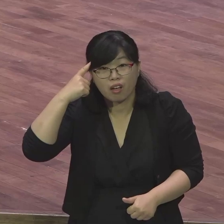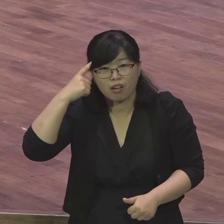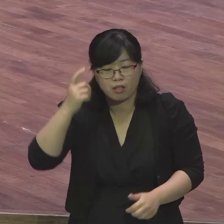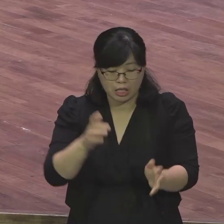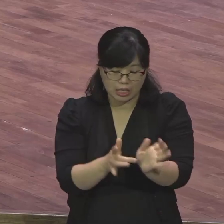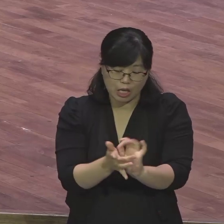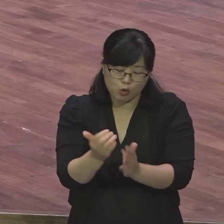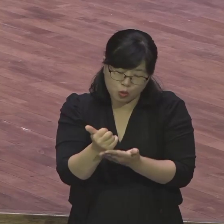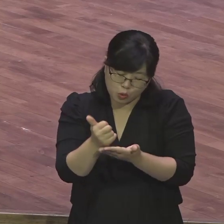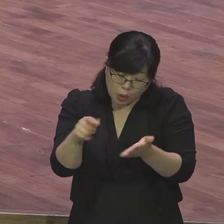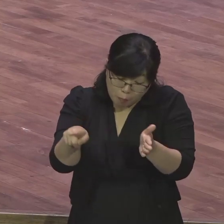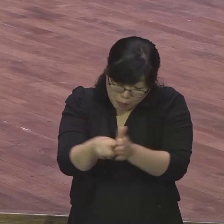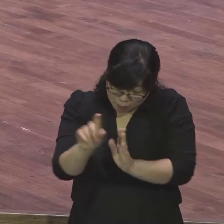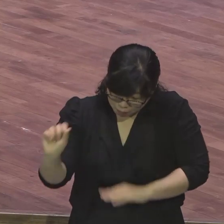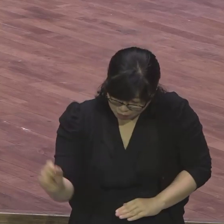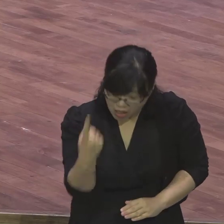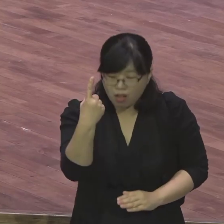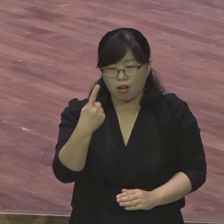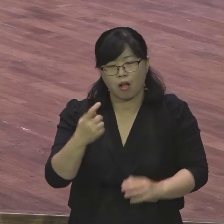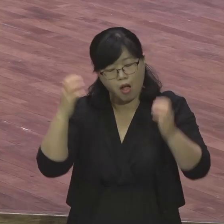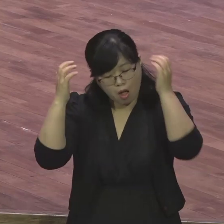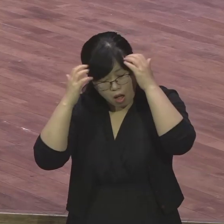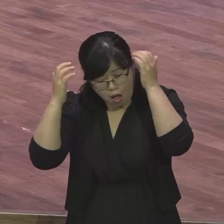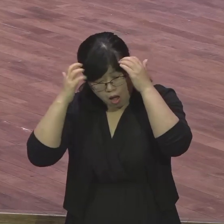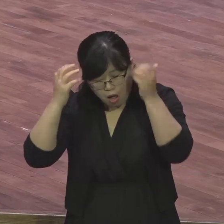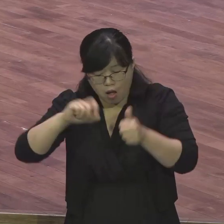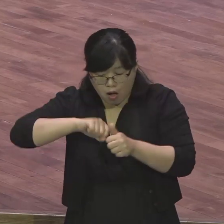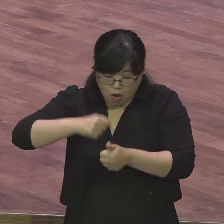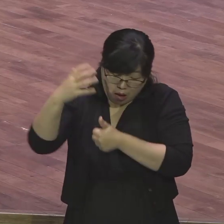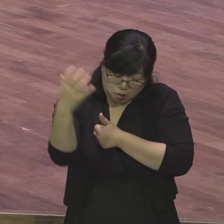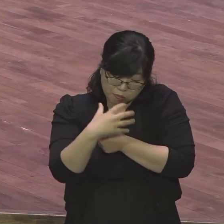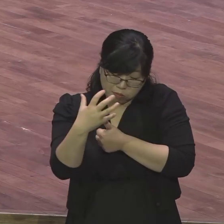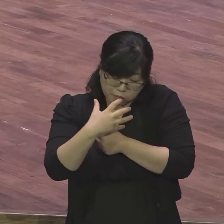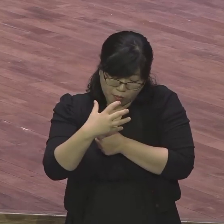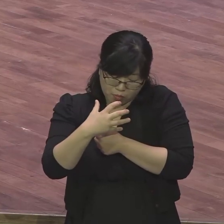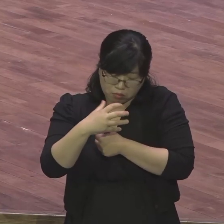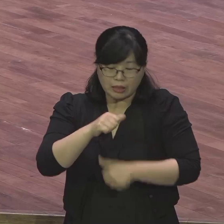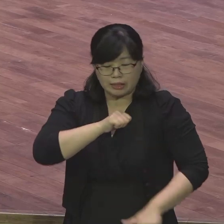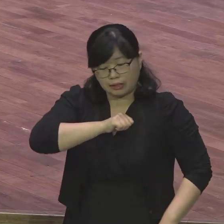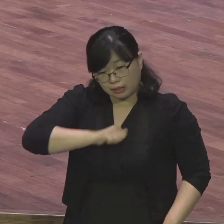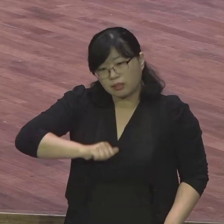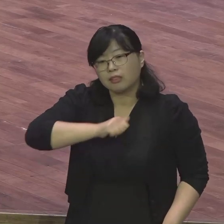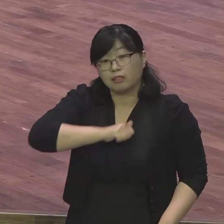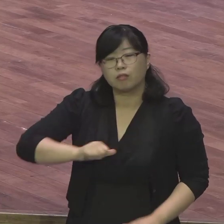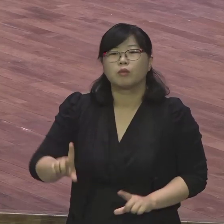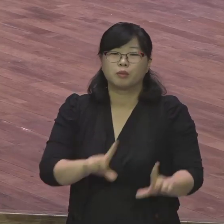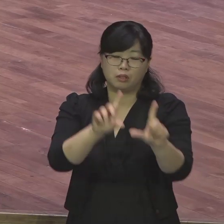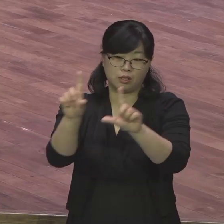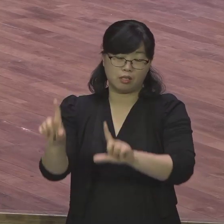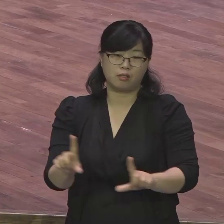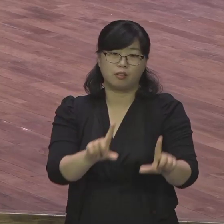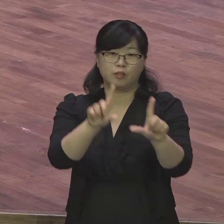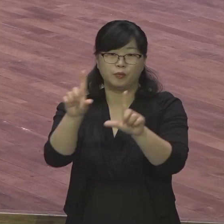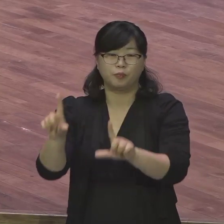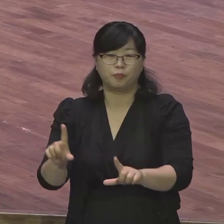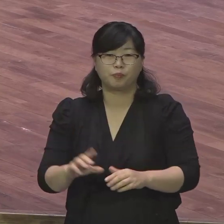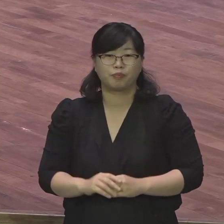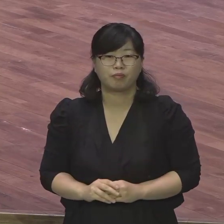예수 그분이 가장 귀한 분이니까 그분이 생명이니까 그분이 영혼이니까 그분 믿음은